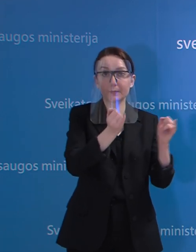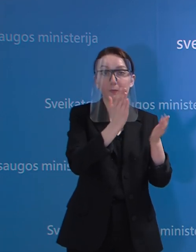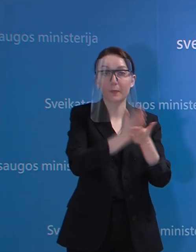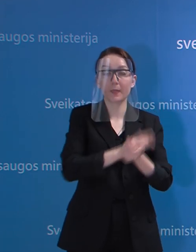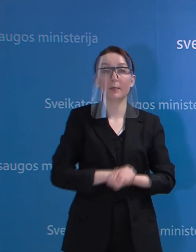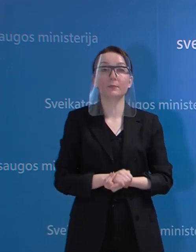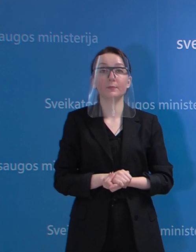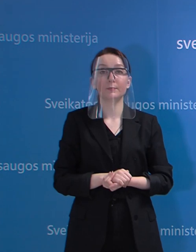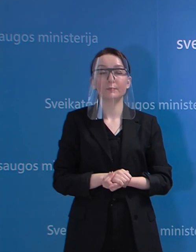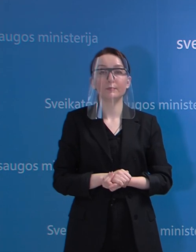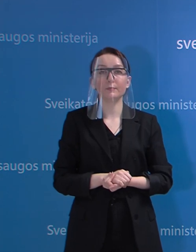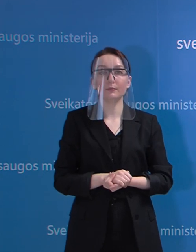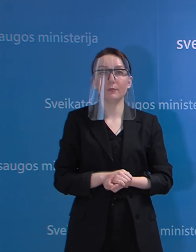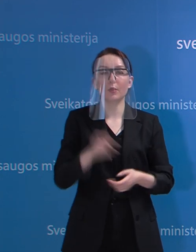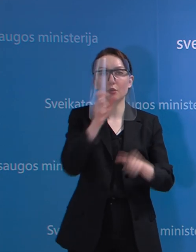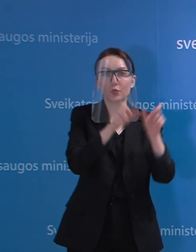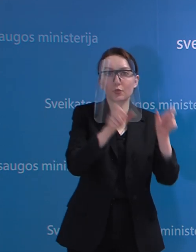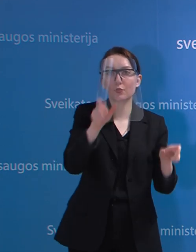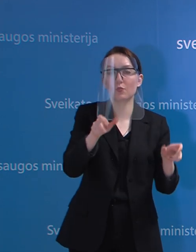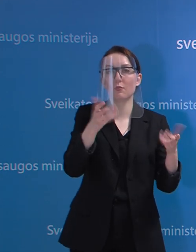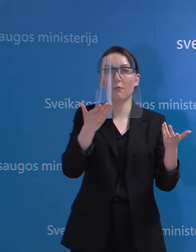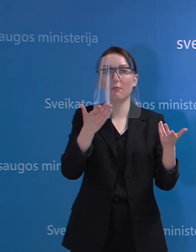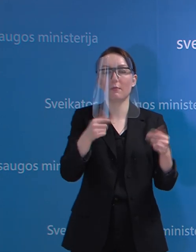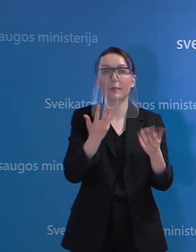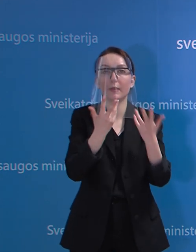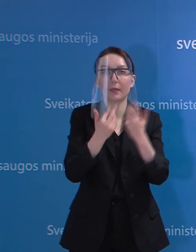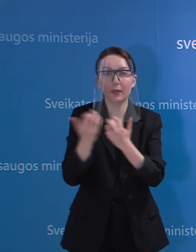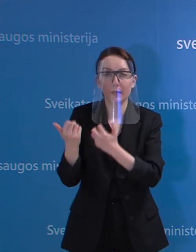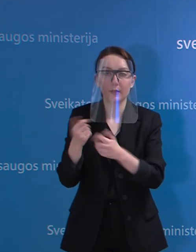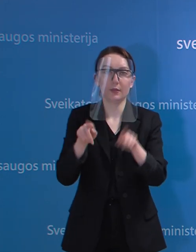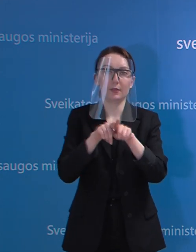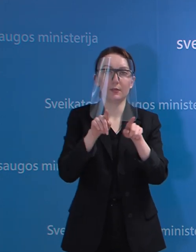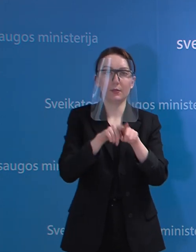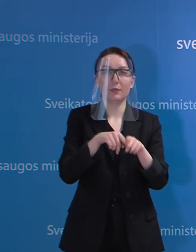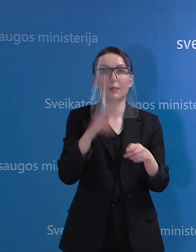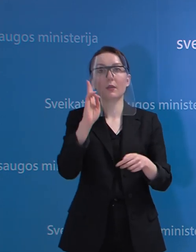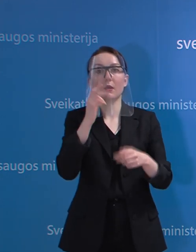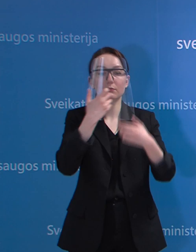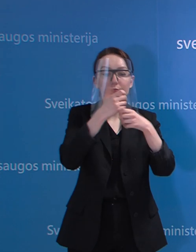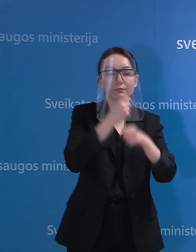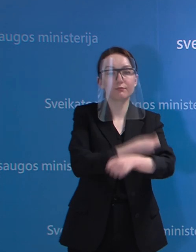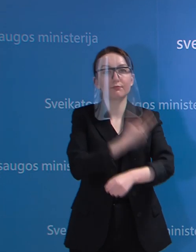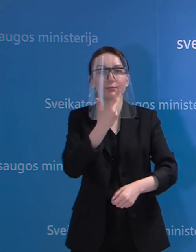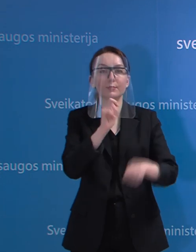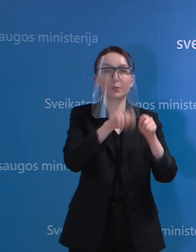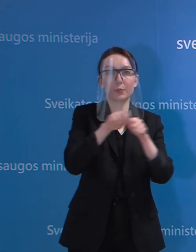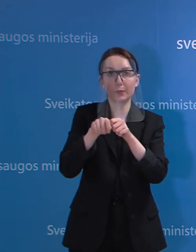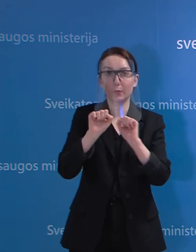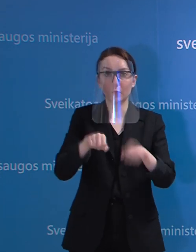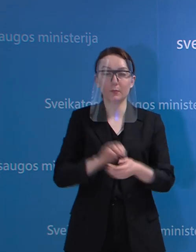realistiškai įgyvendint, turint galvoje ir žmogiškuosius išteklius, ir tuos, kurie tos tyrimus gali paimti arba atlikti.